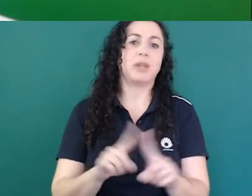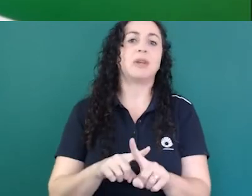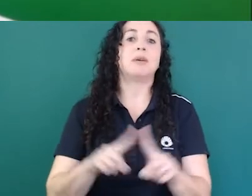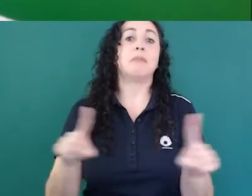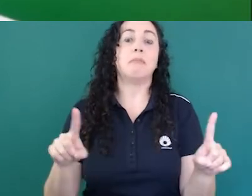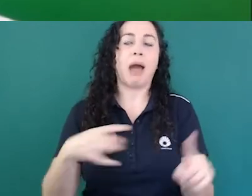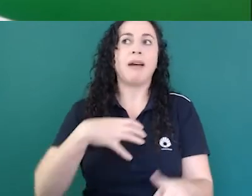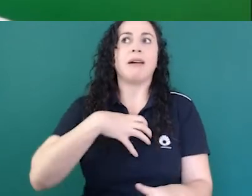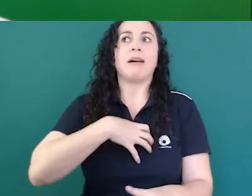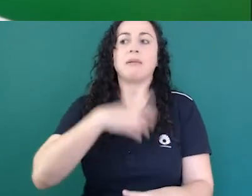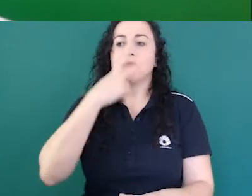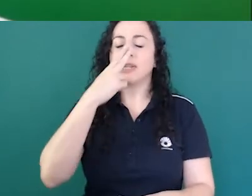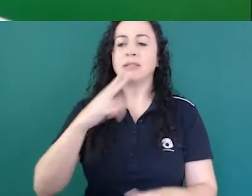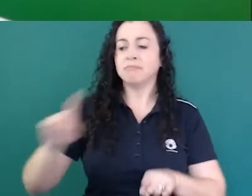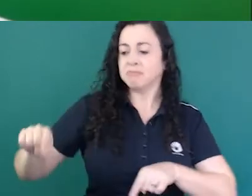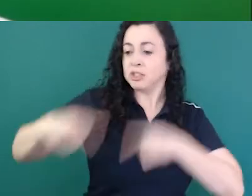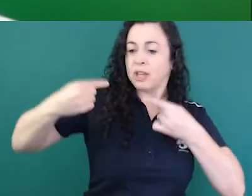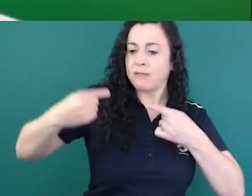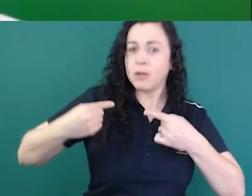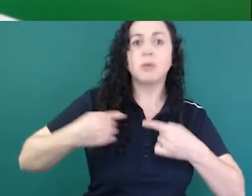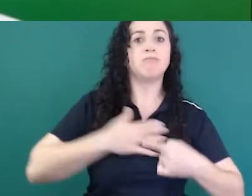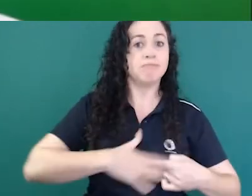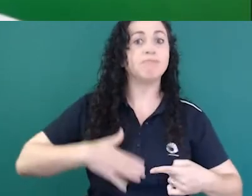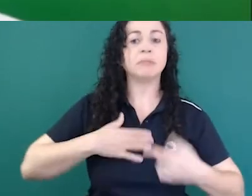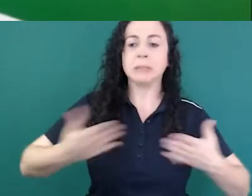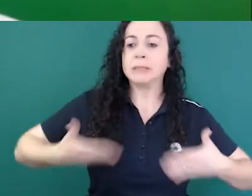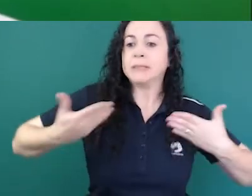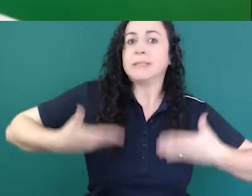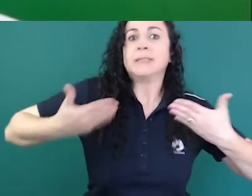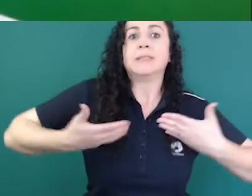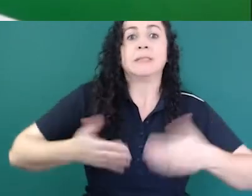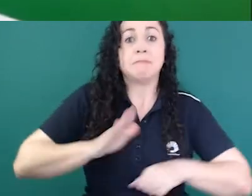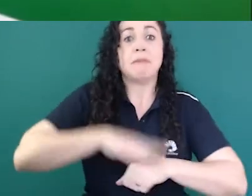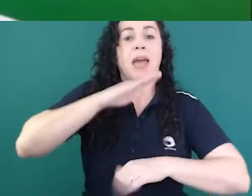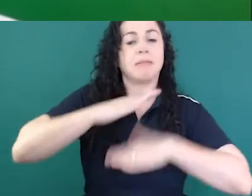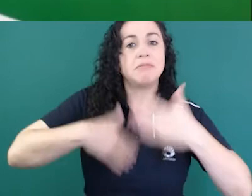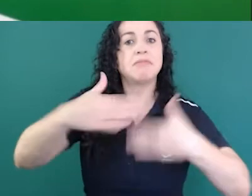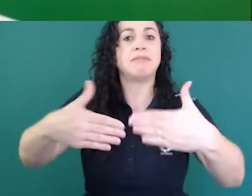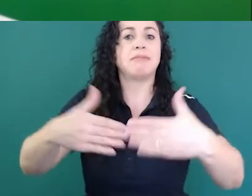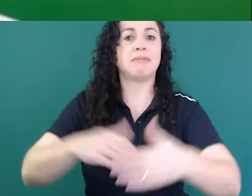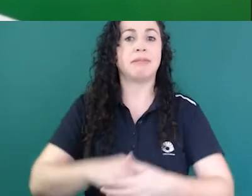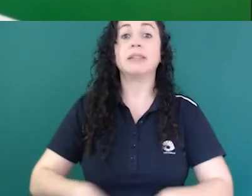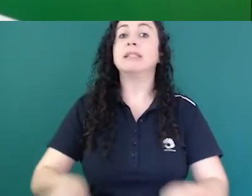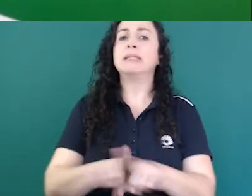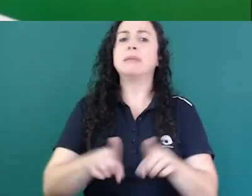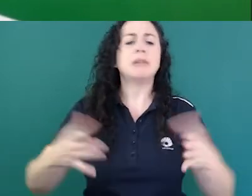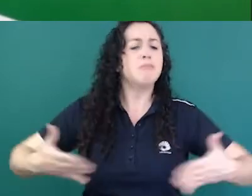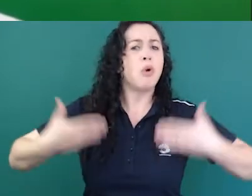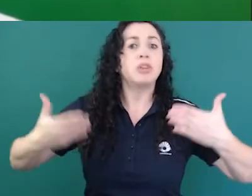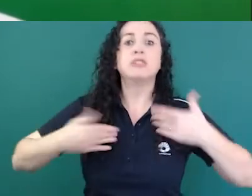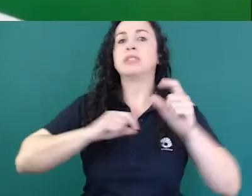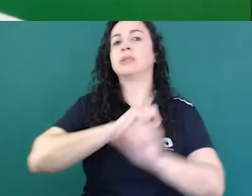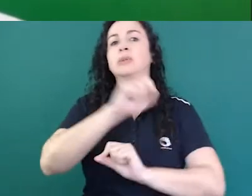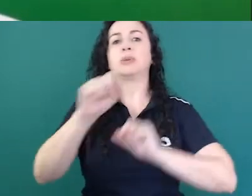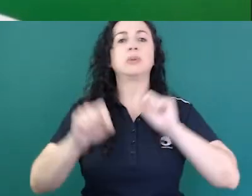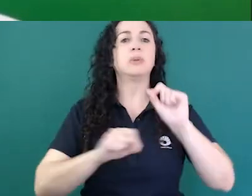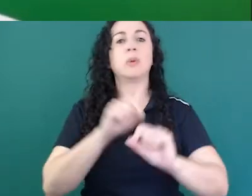nesse sentido muito motivador e mais motivador ainda é perceber eventualmente que se conseguirmos